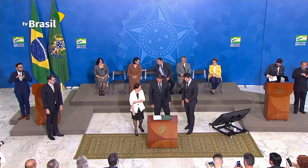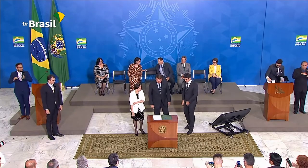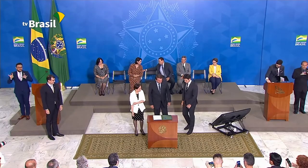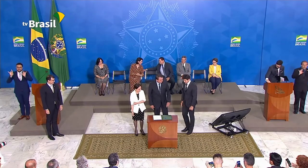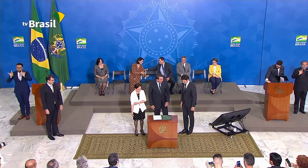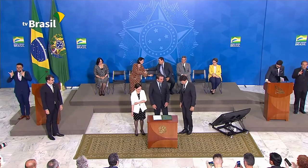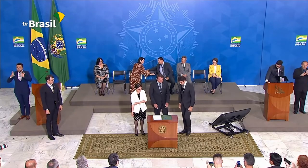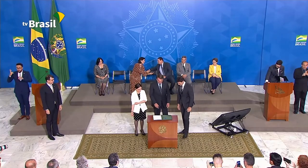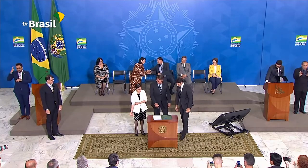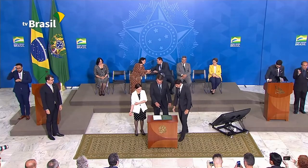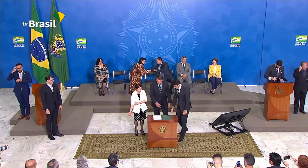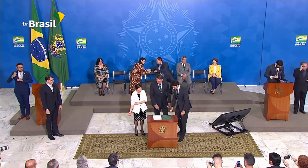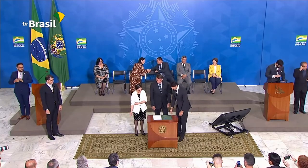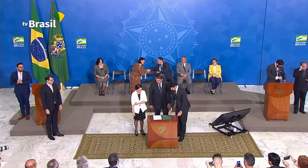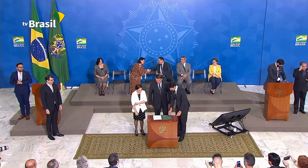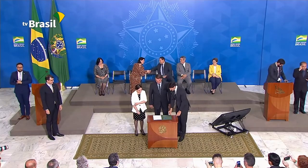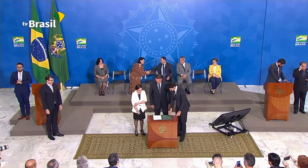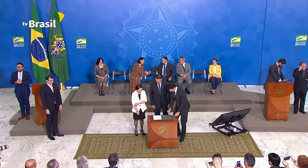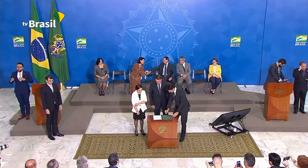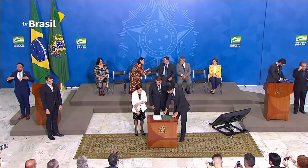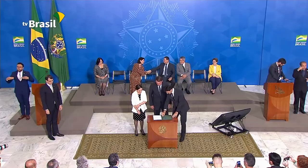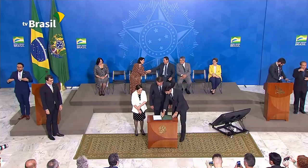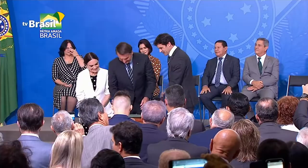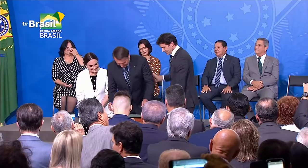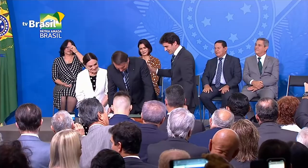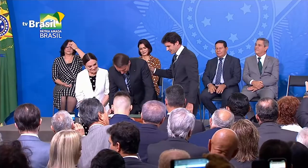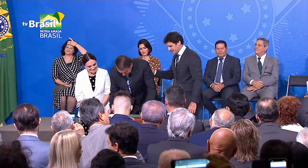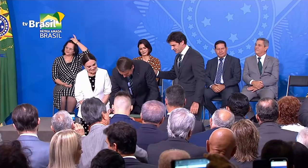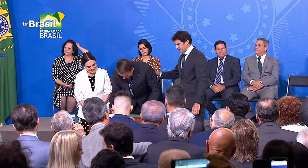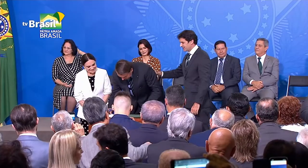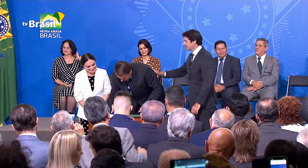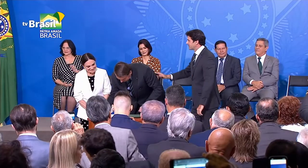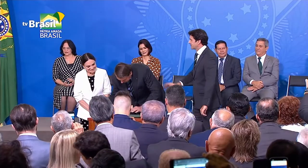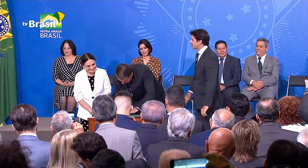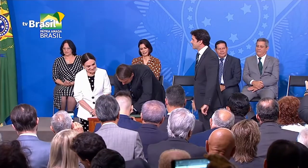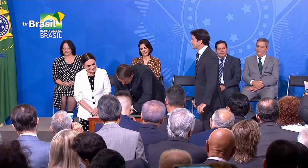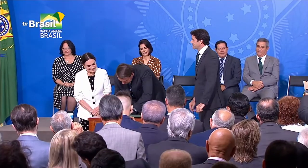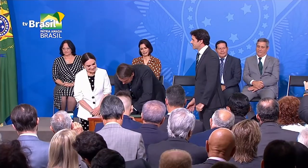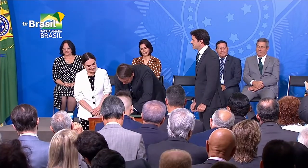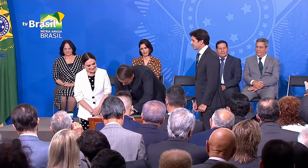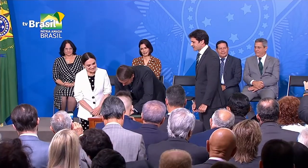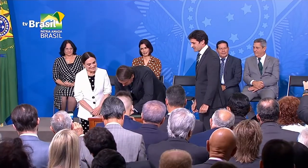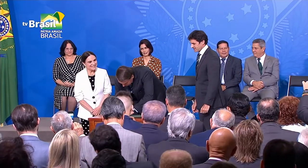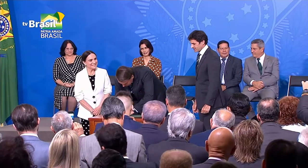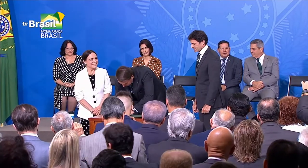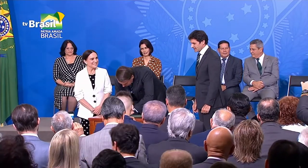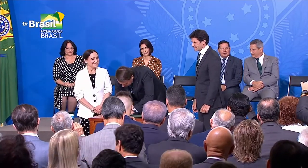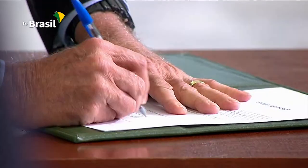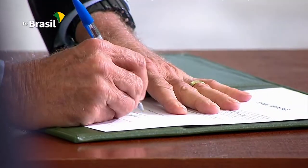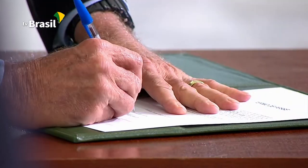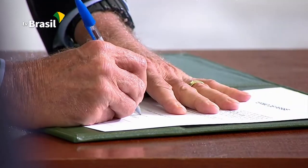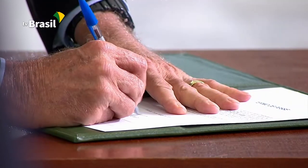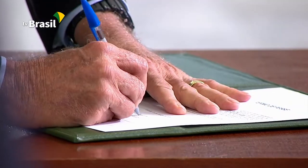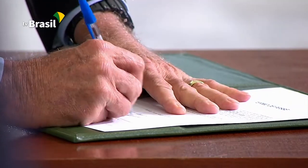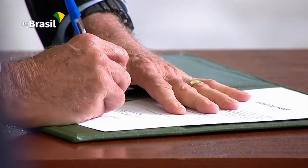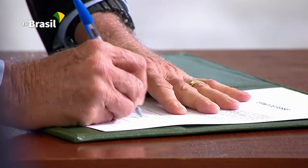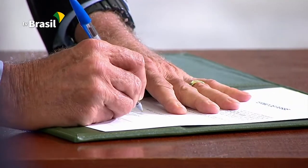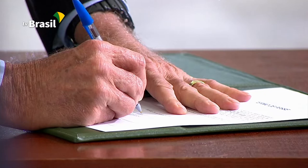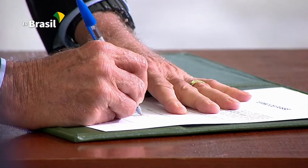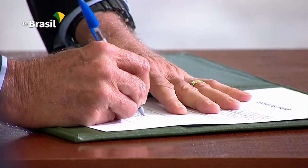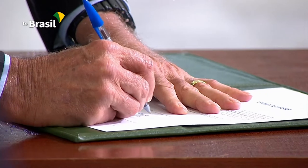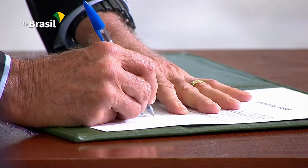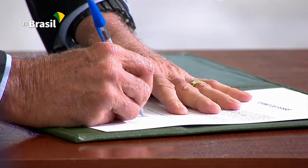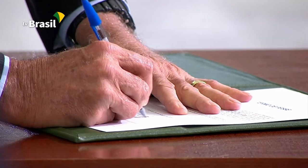Regina Duarte é a quarta a assumir a Secretaria de Cultura no governo Bolsonaro. A posse foi nesta quarta